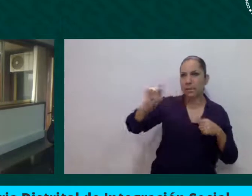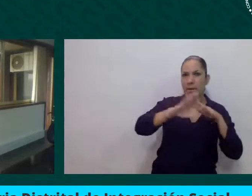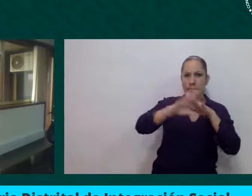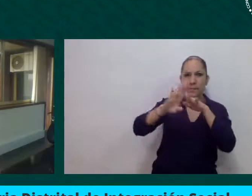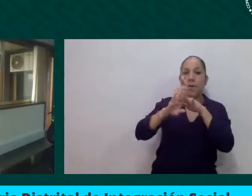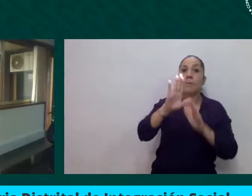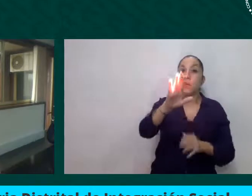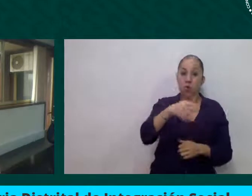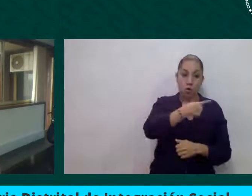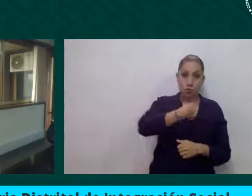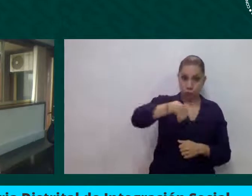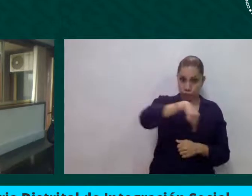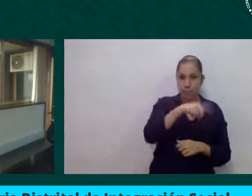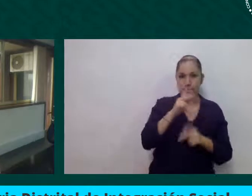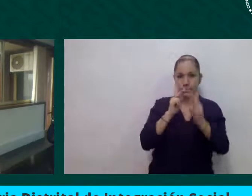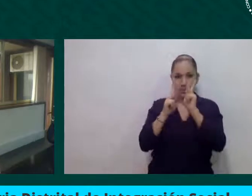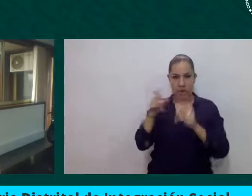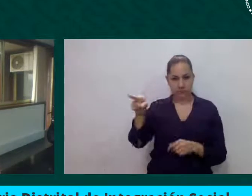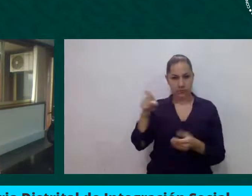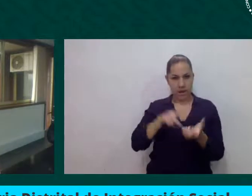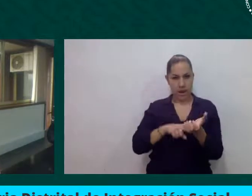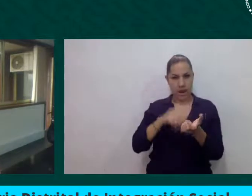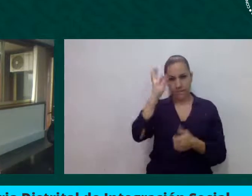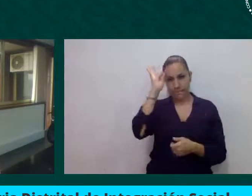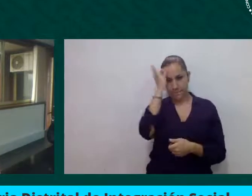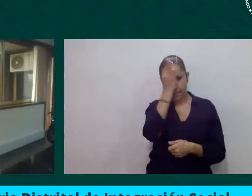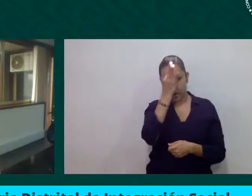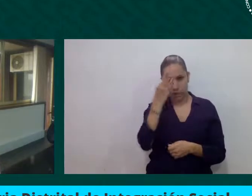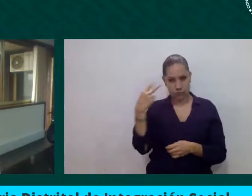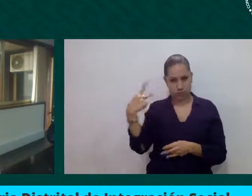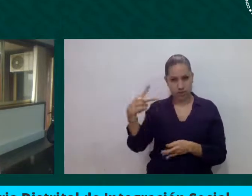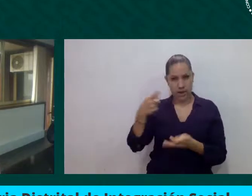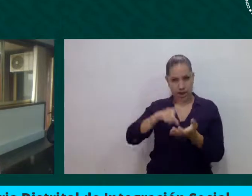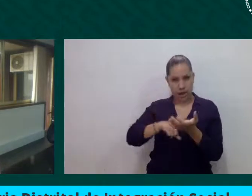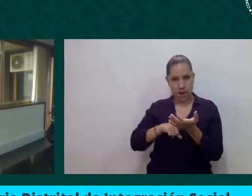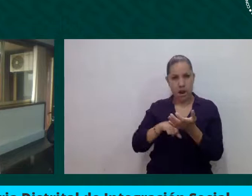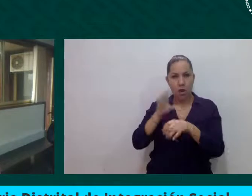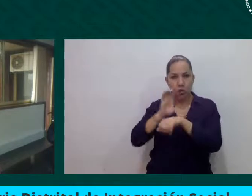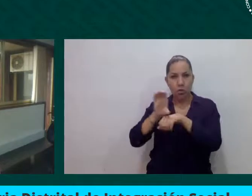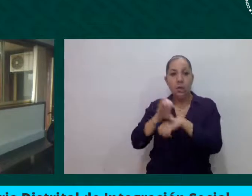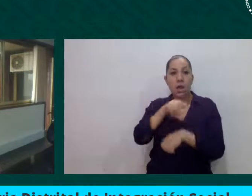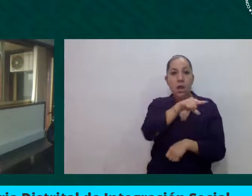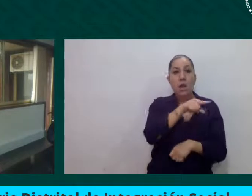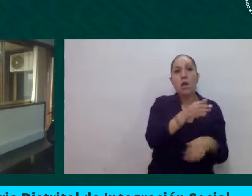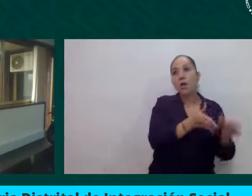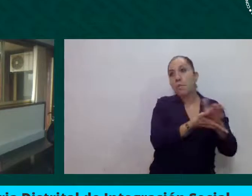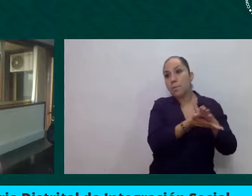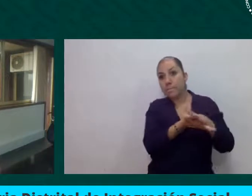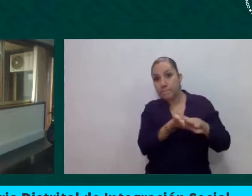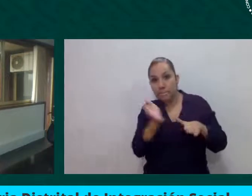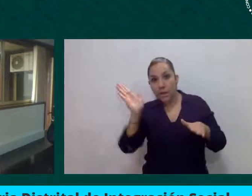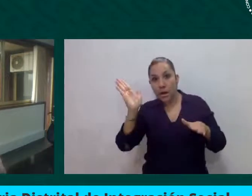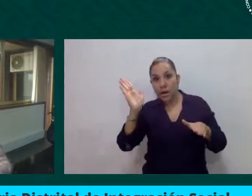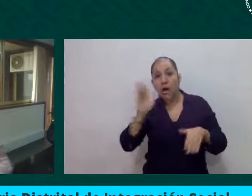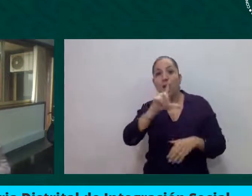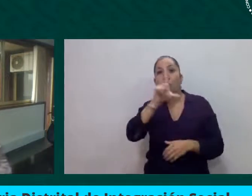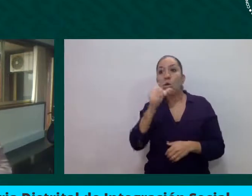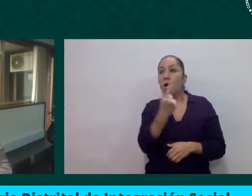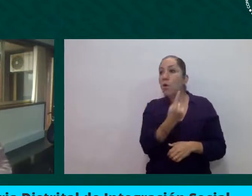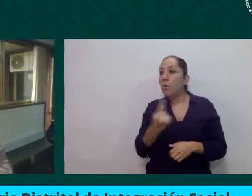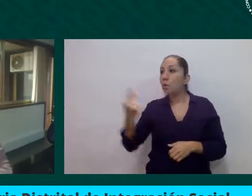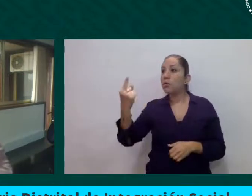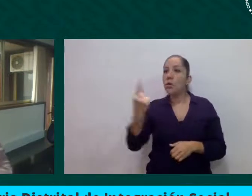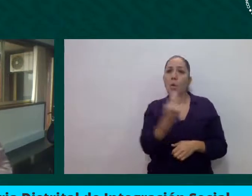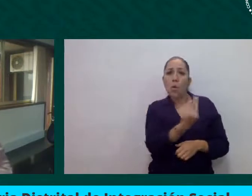retornen con esa persona que se fue, sino retornen con dos o tres más personas. Lo que significa que vamos a tener una